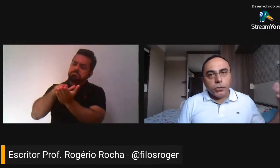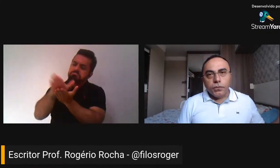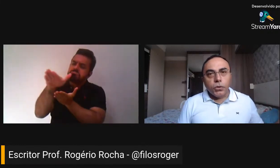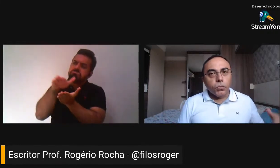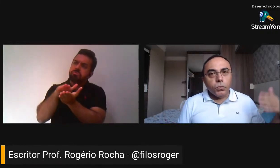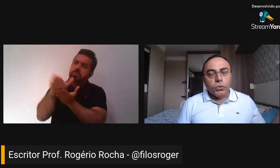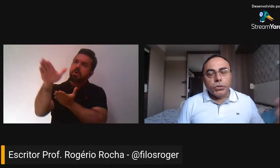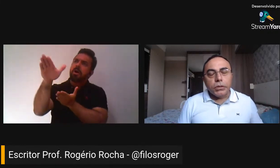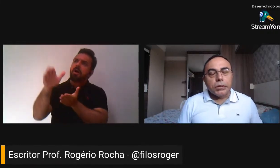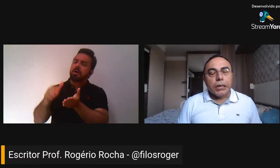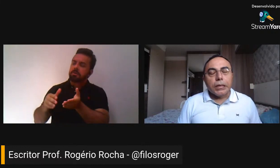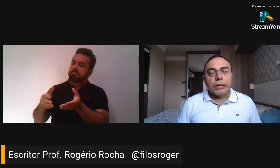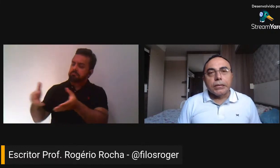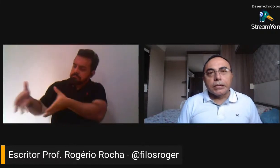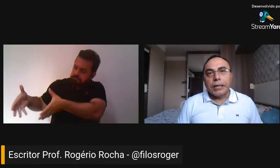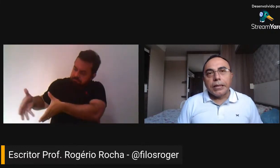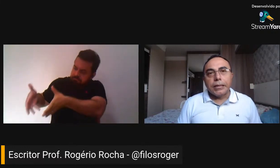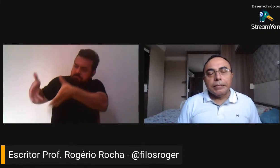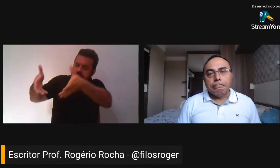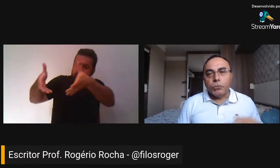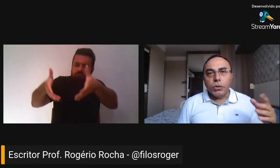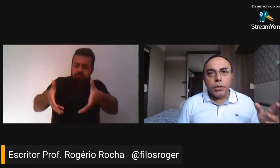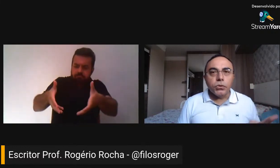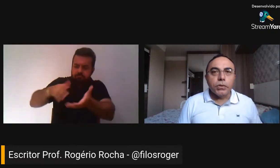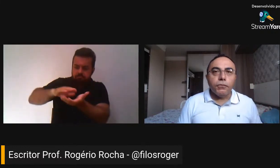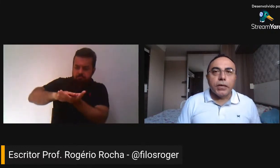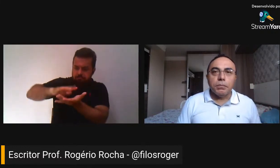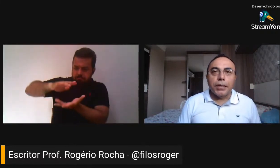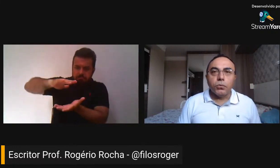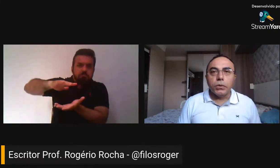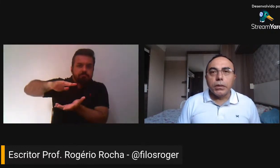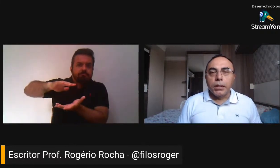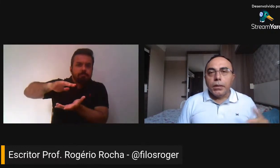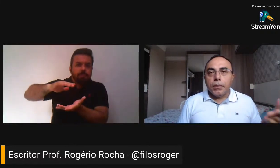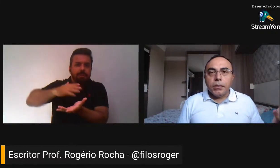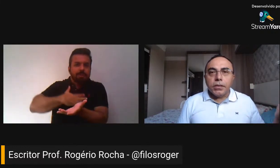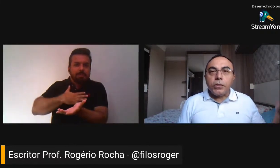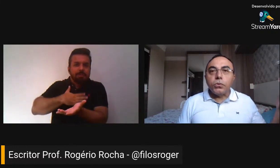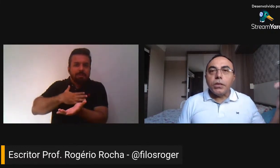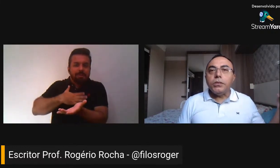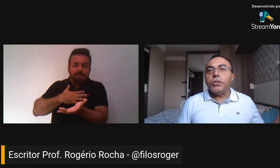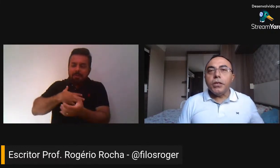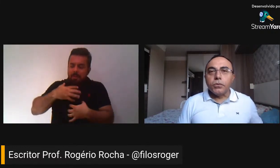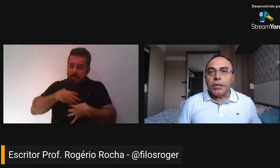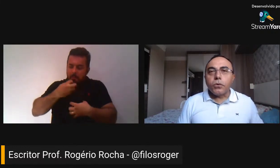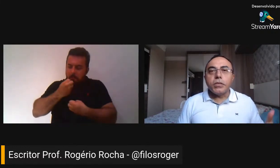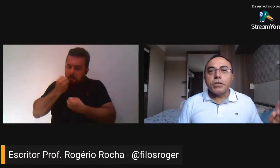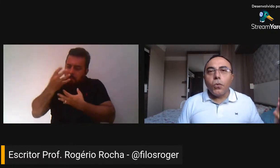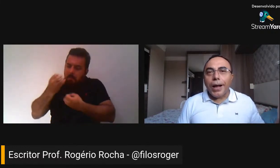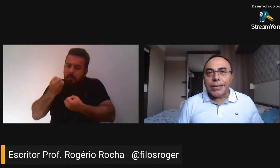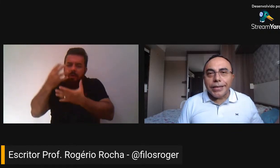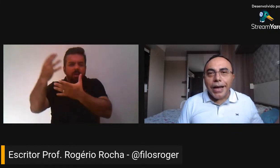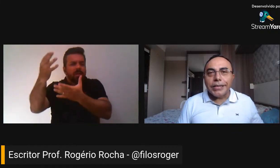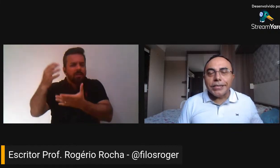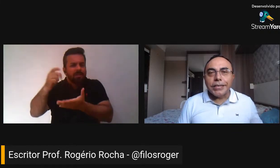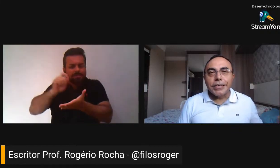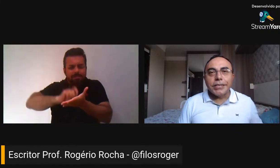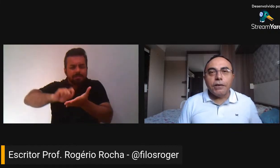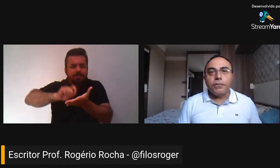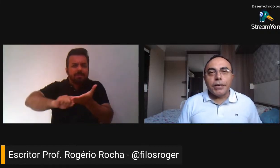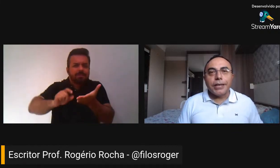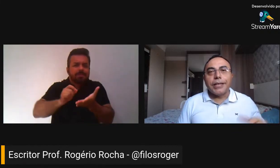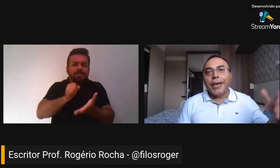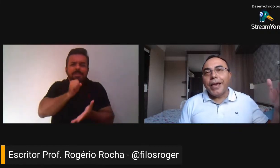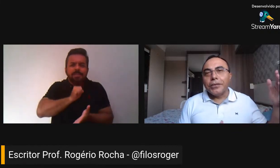na juventude e no início da fase madura. Escritos antigos, coisas guardadas